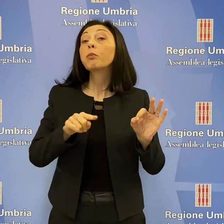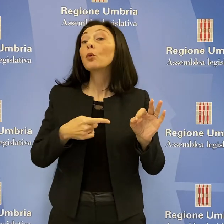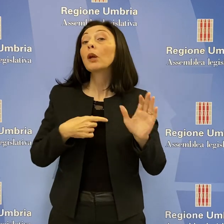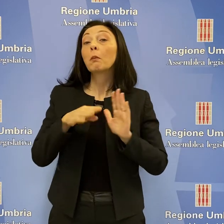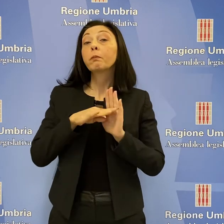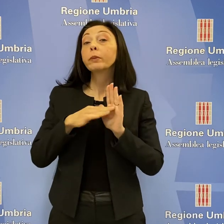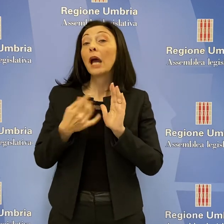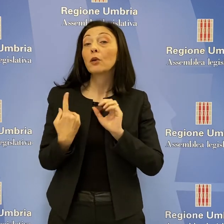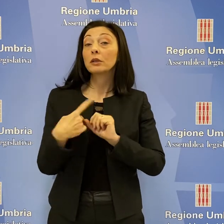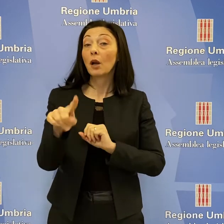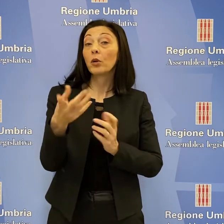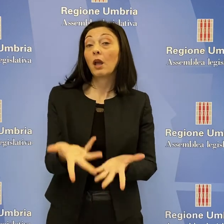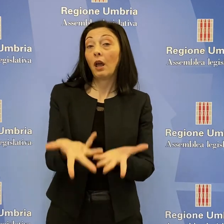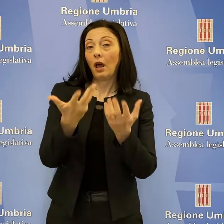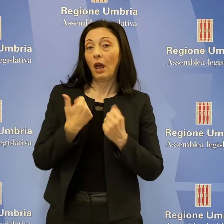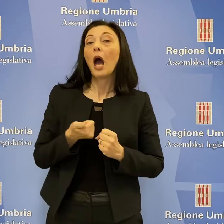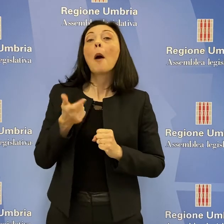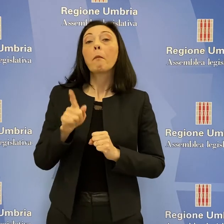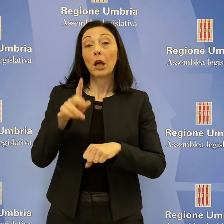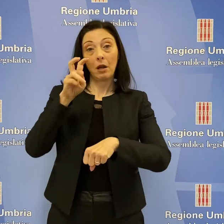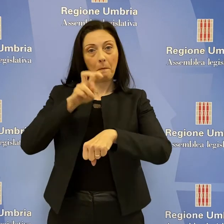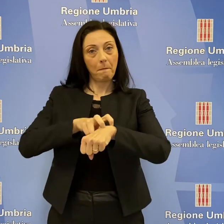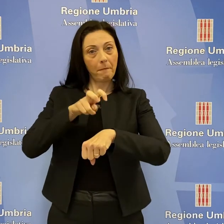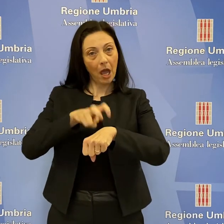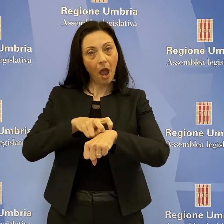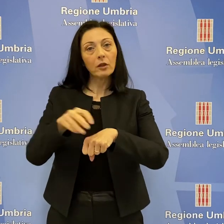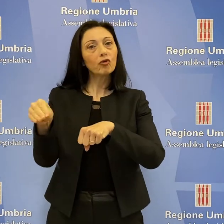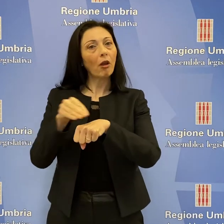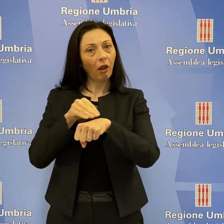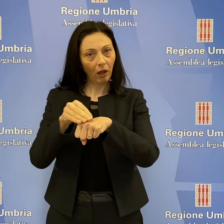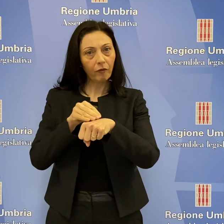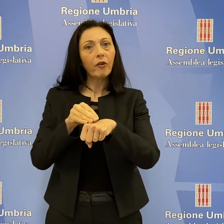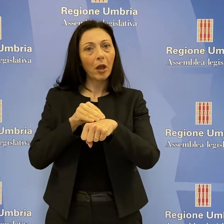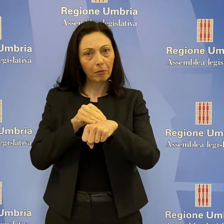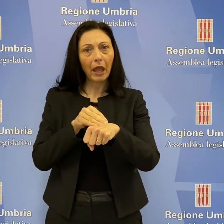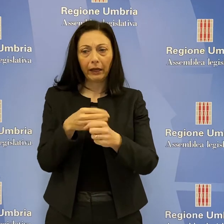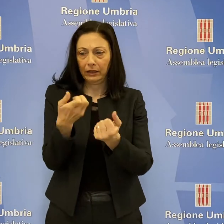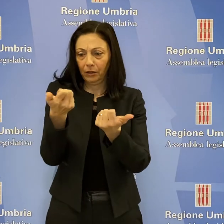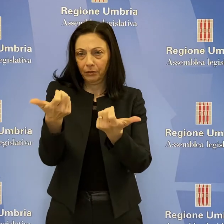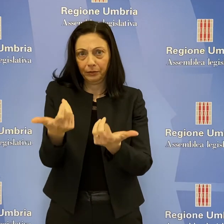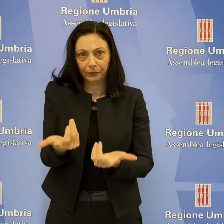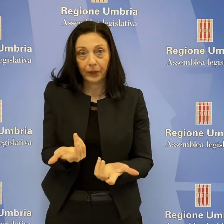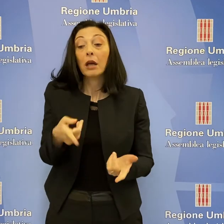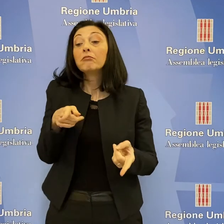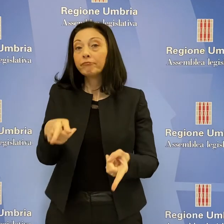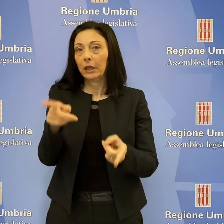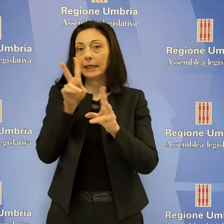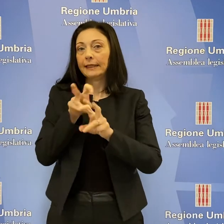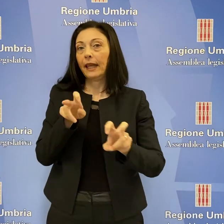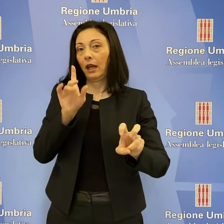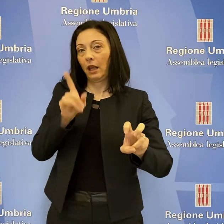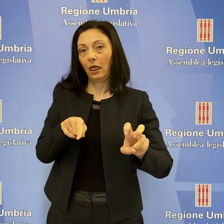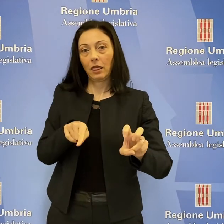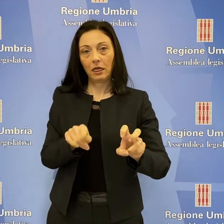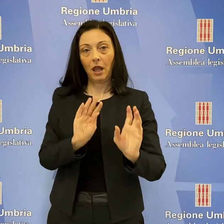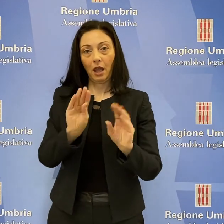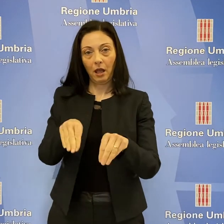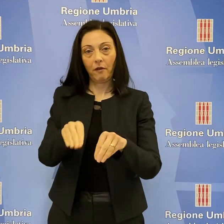un piano straordinario di assunzioni per potenziare le dotazioni organiche di medici e personale infermieristico delle strutture interessate agli